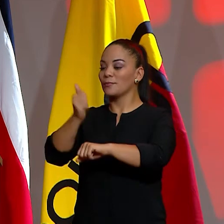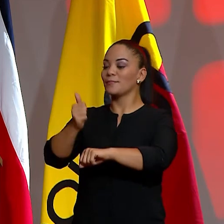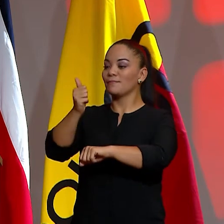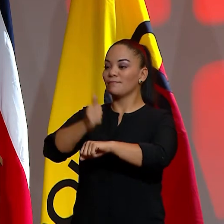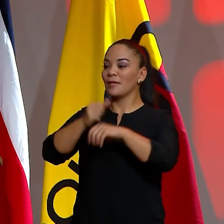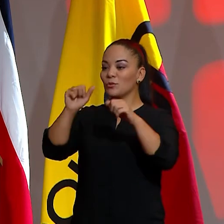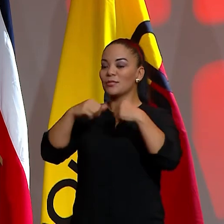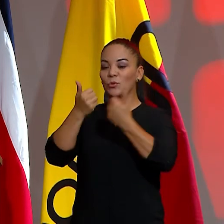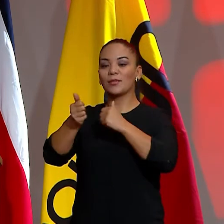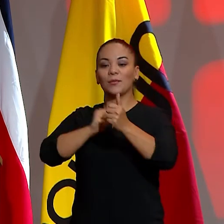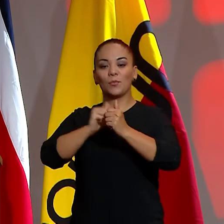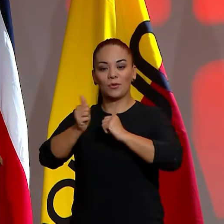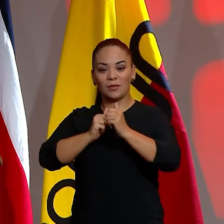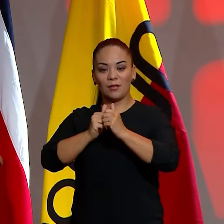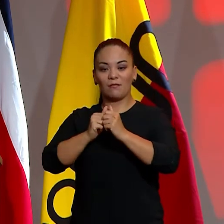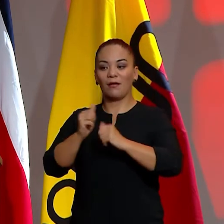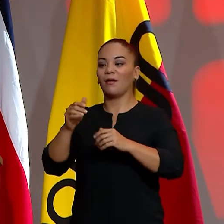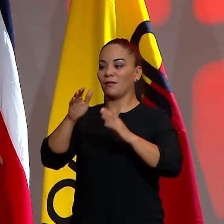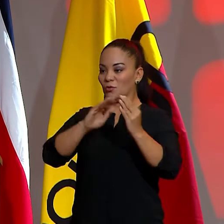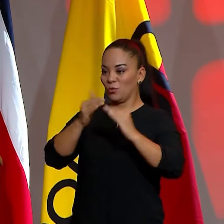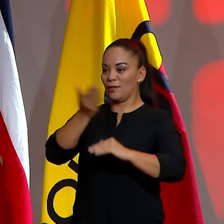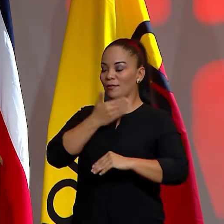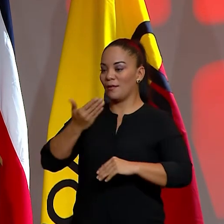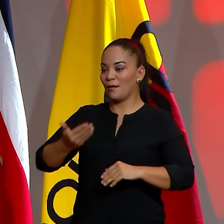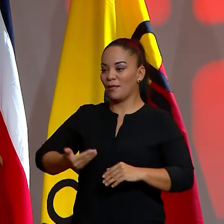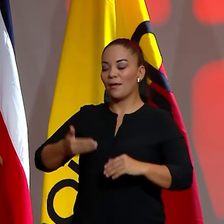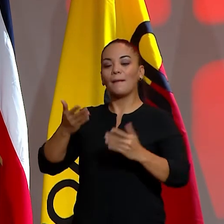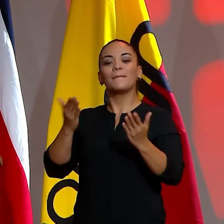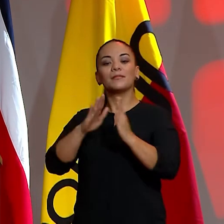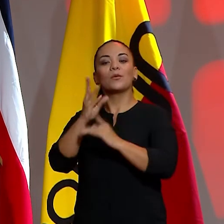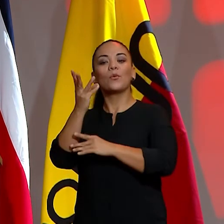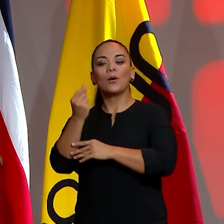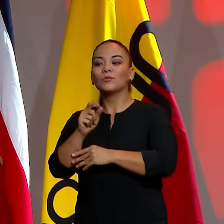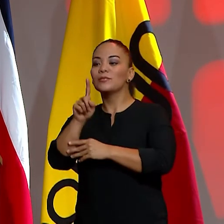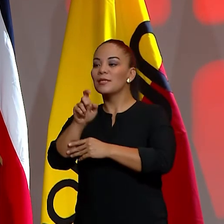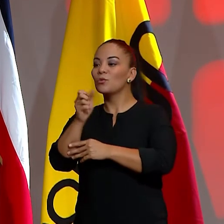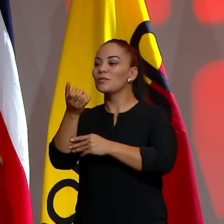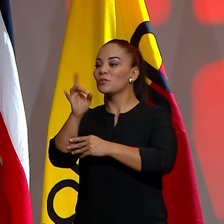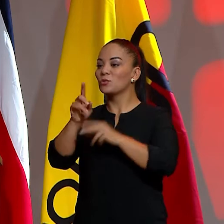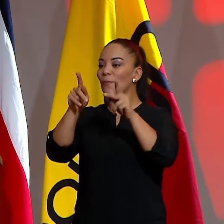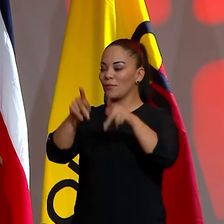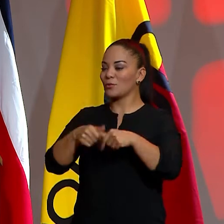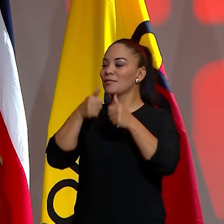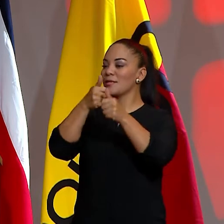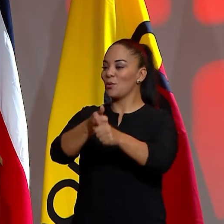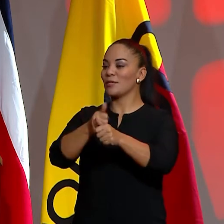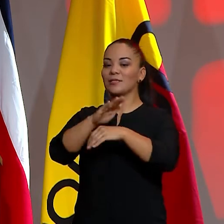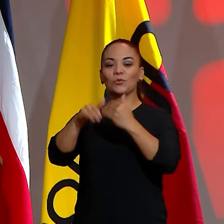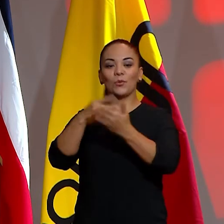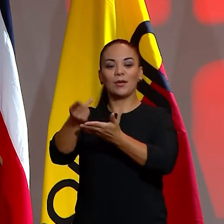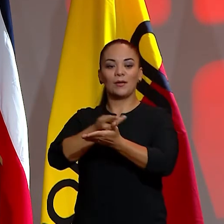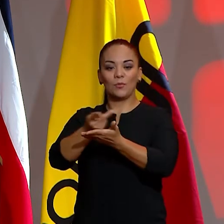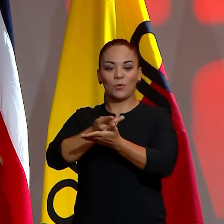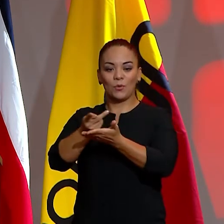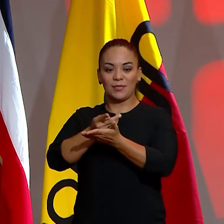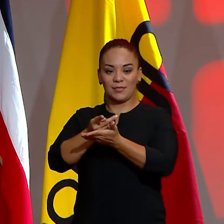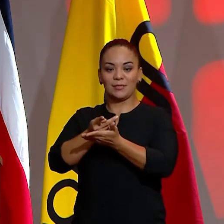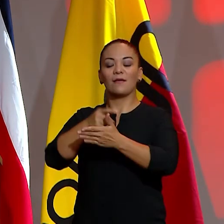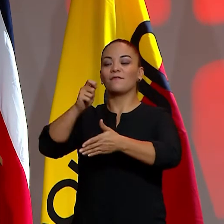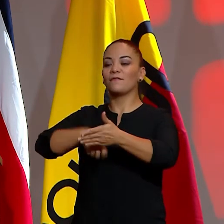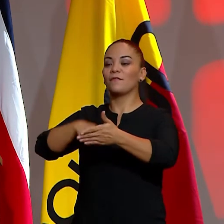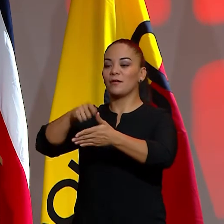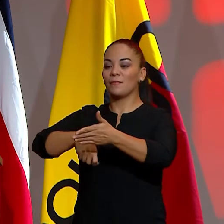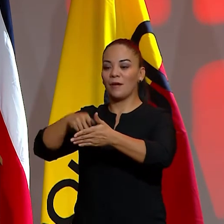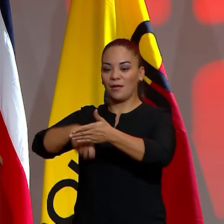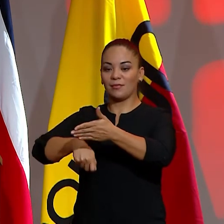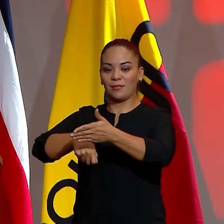como Asociación Deportiva en la Ciudad de Heredia, ante la presencia de 118 seguidores de toda la provincia, firmantes